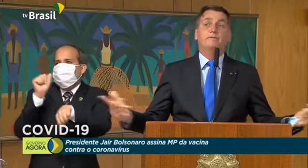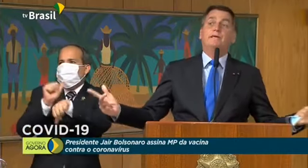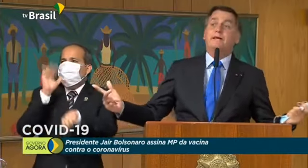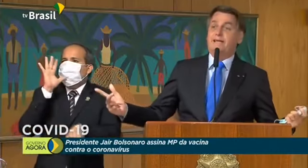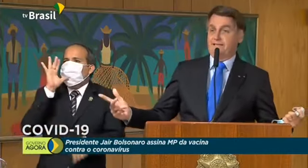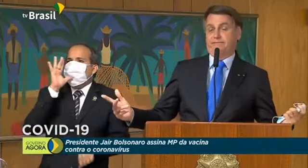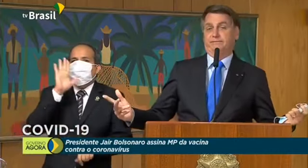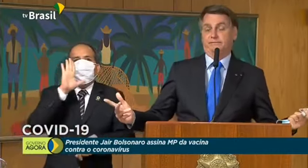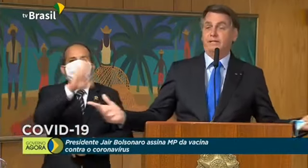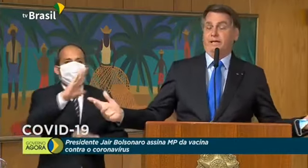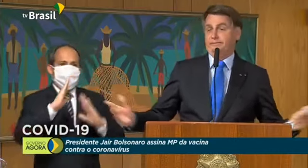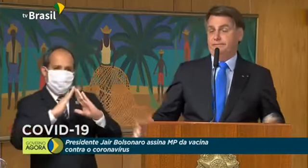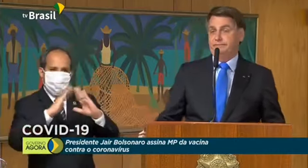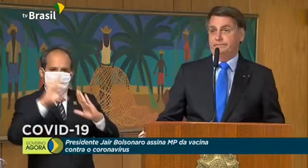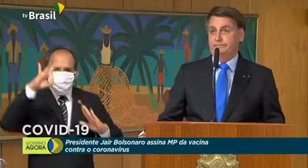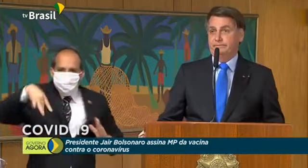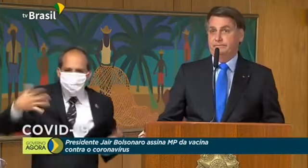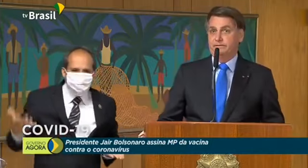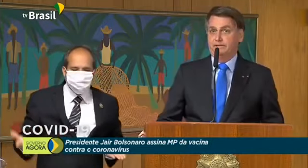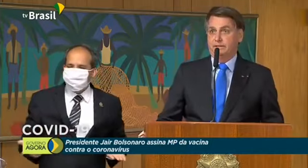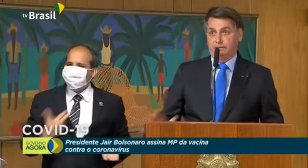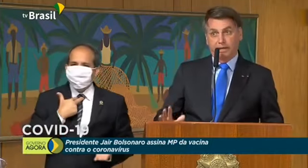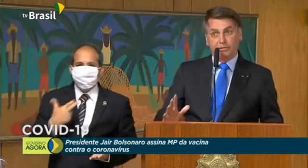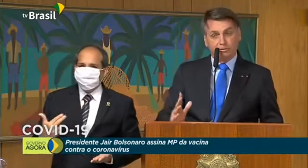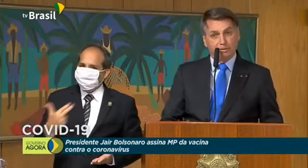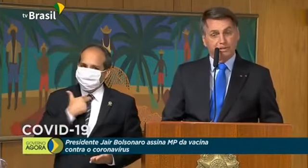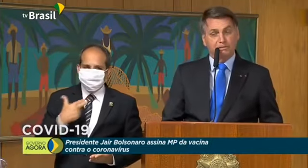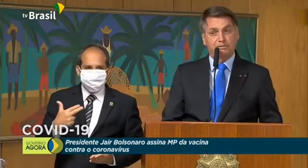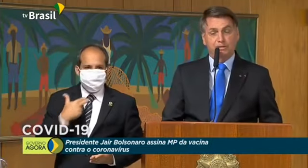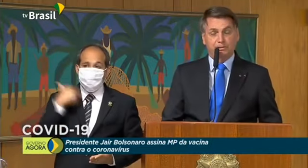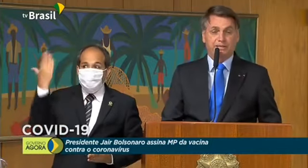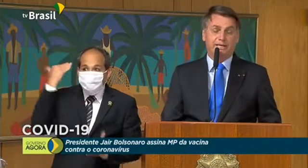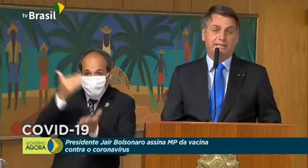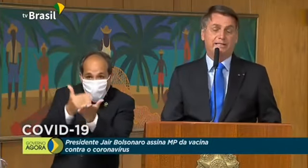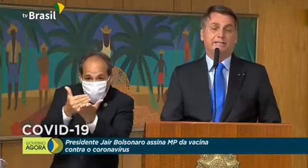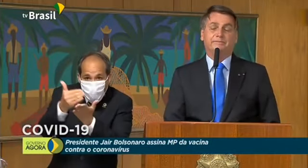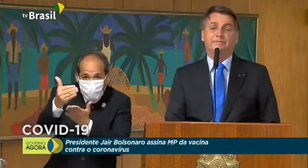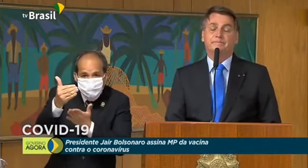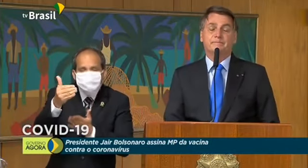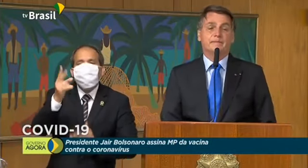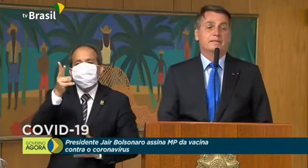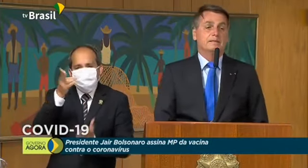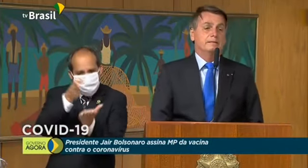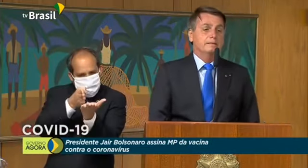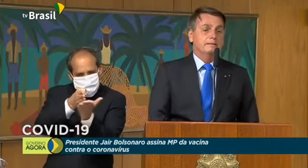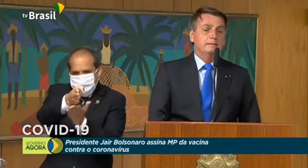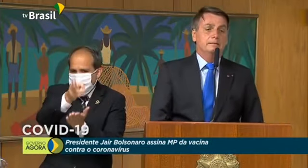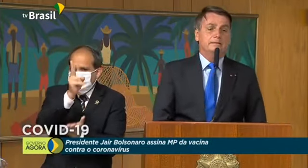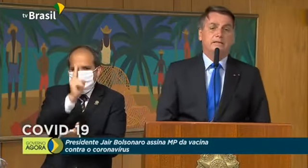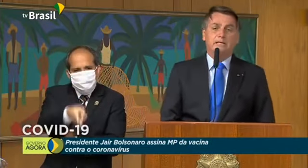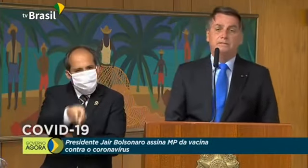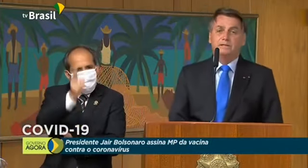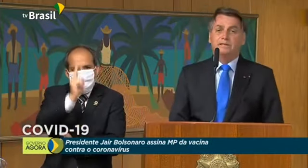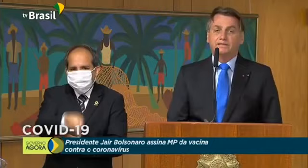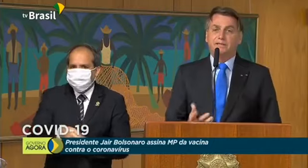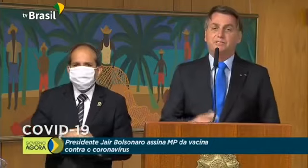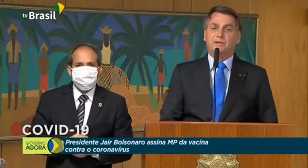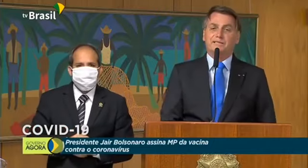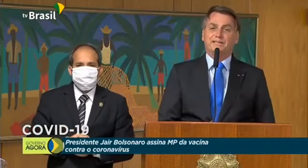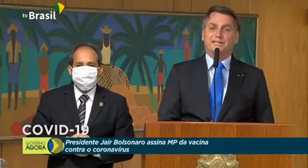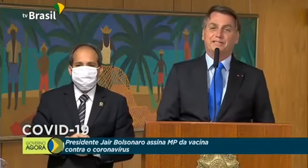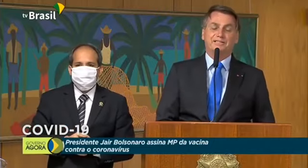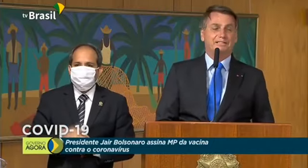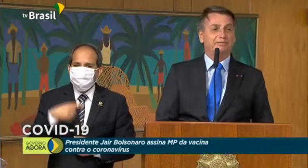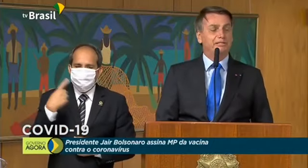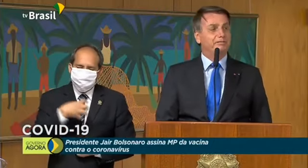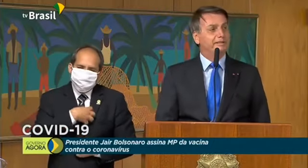fica em casa. Não dá. Desde o começo eu adotei essa linha. E a gente fica triste,